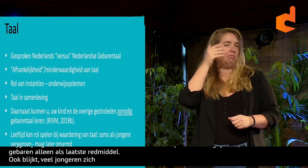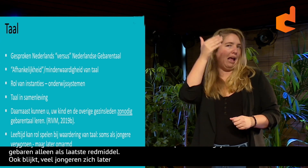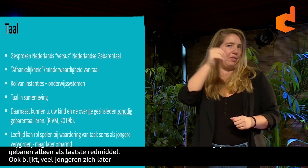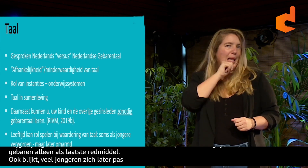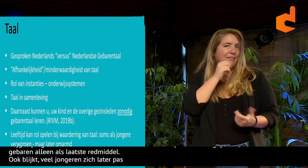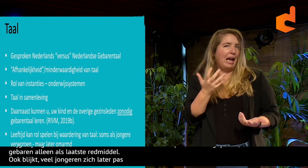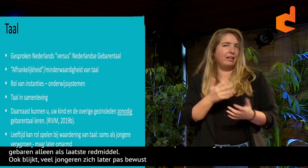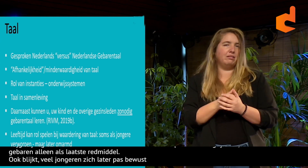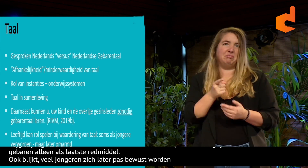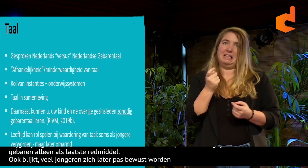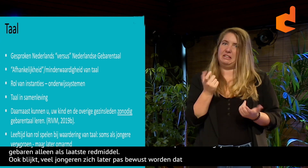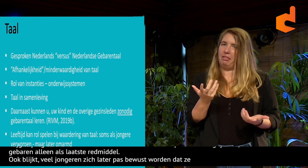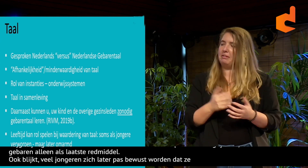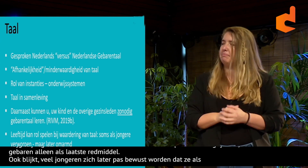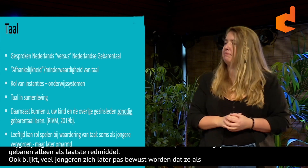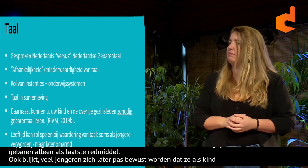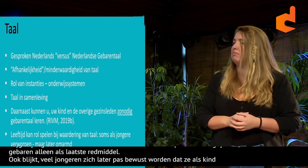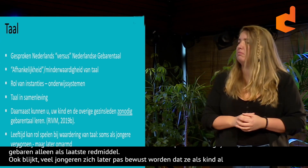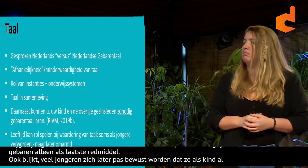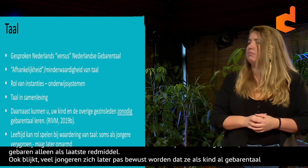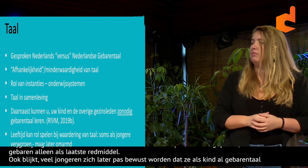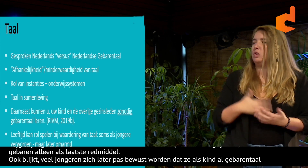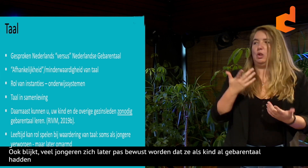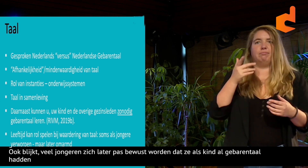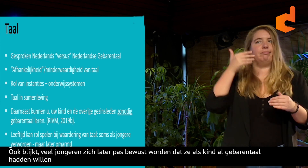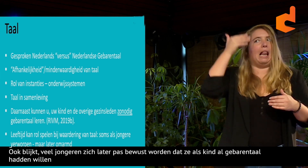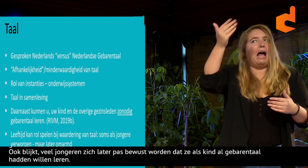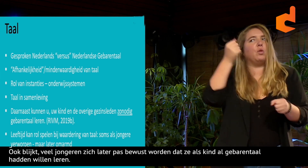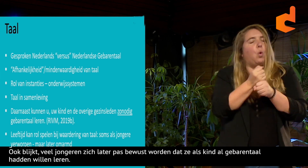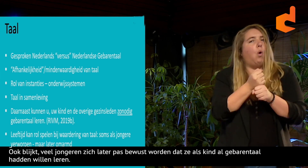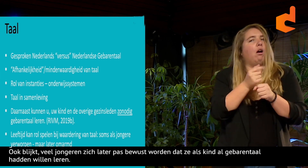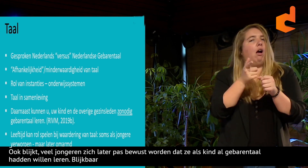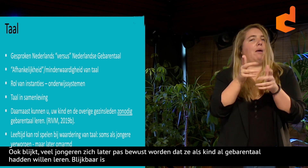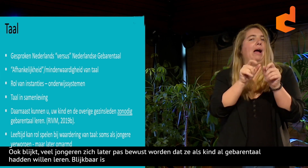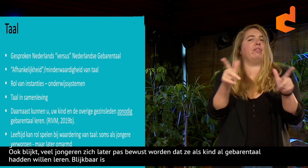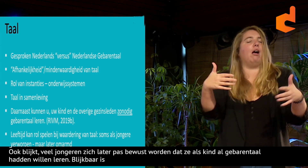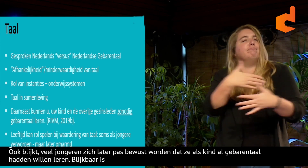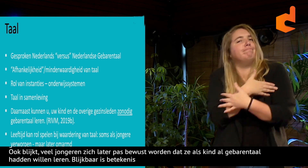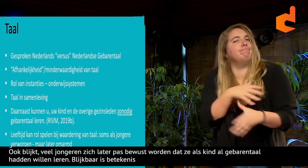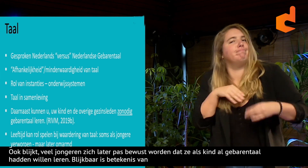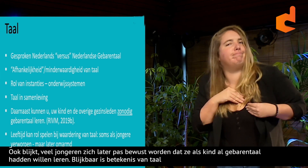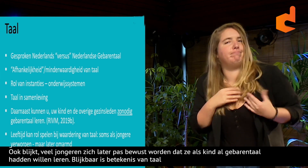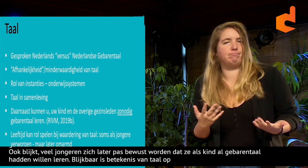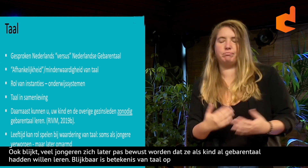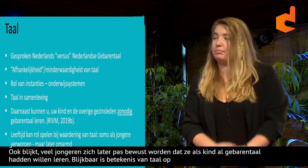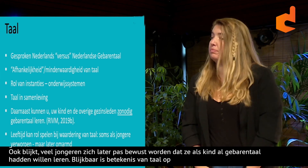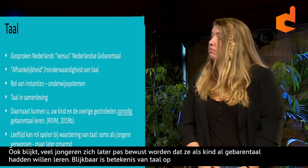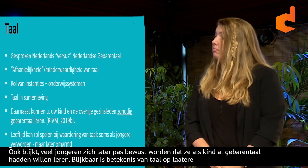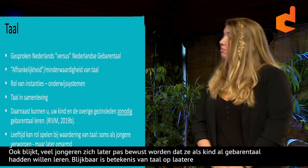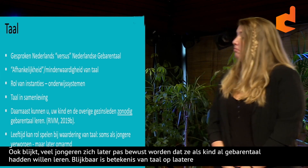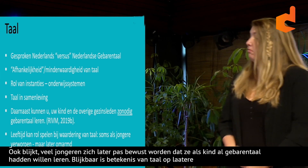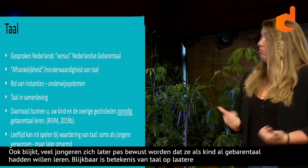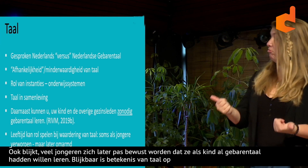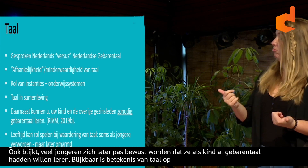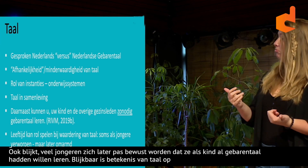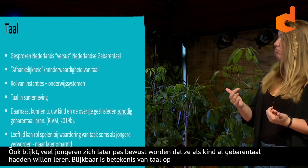als kind al gebarentaal hadden willen leren. Want blijkbaar is de betekenis van taal op latere leeftijd toch anders geworden. Dat is ook heel interessant.